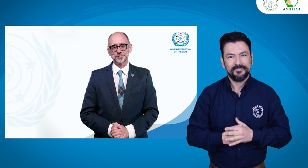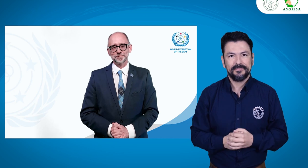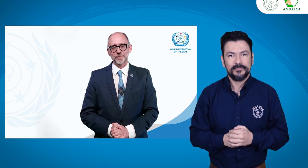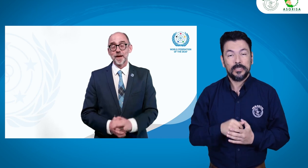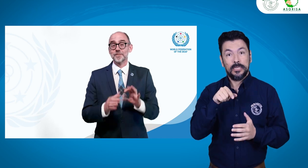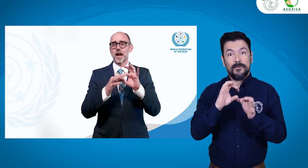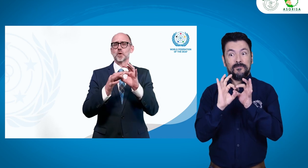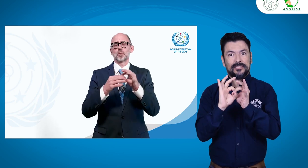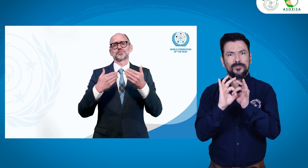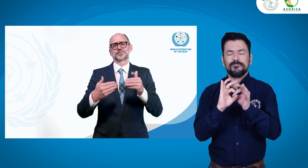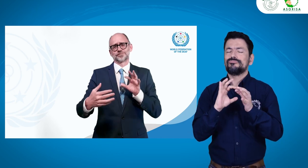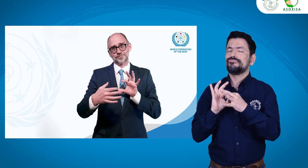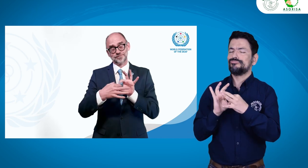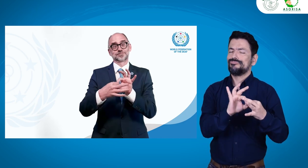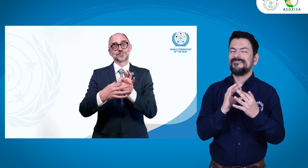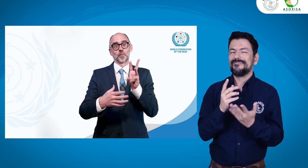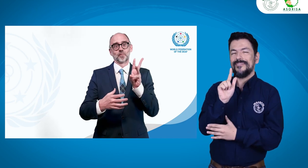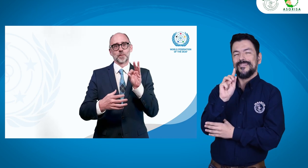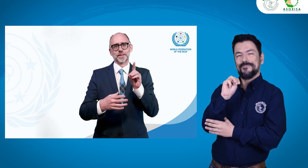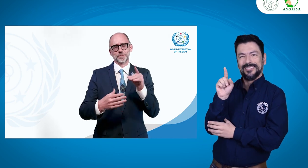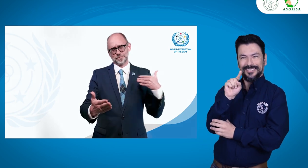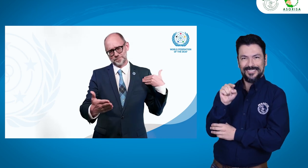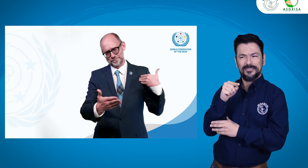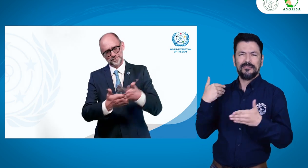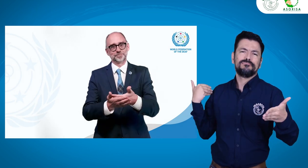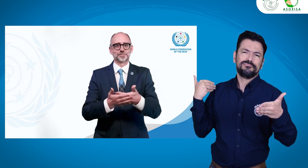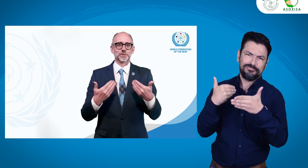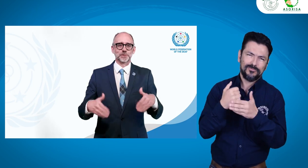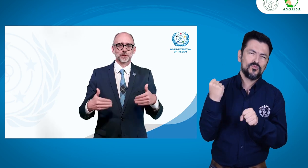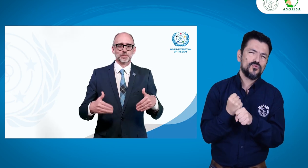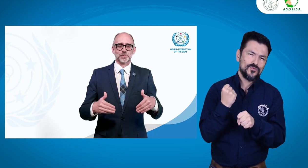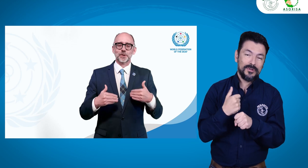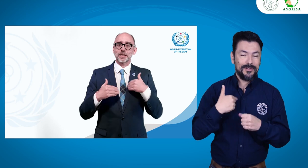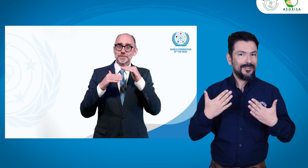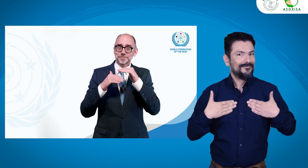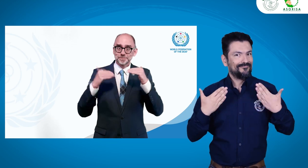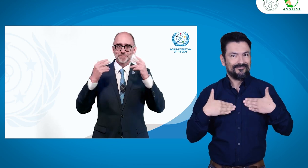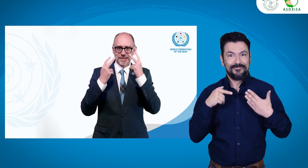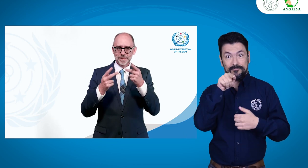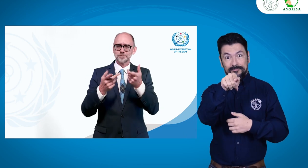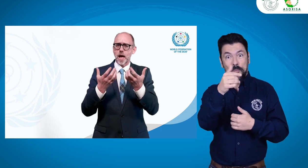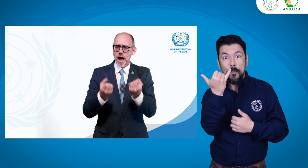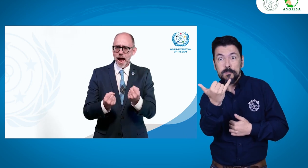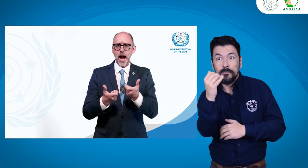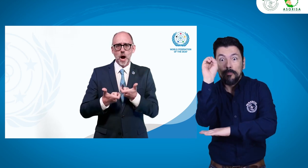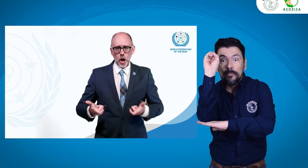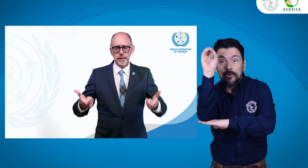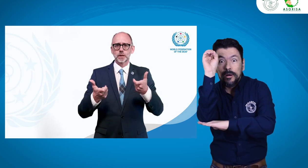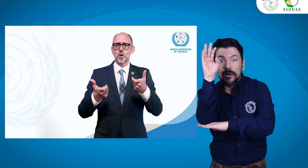en Colombia organizado por FENASCOL. La colaboración entre la Federación Mundial de Sordos y FENASCOL viene de vieja data.